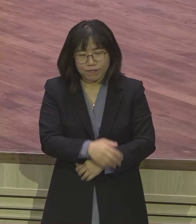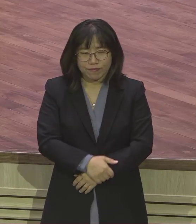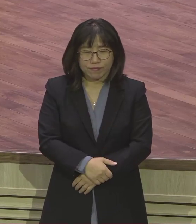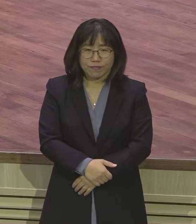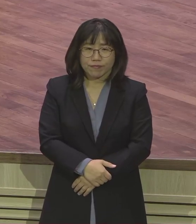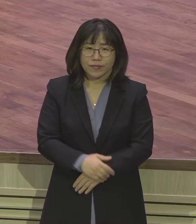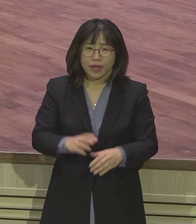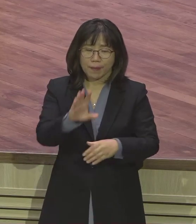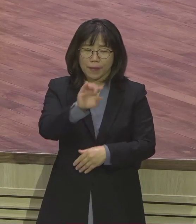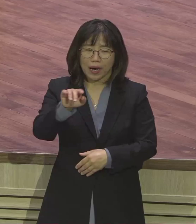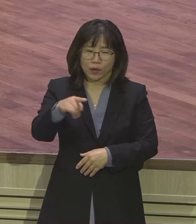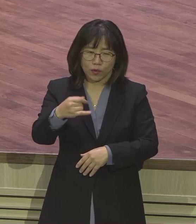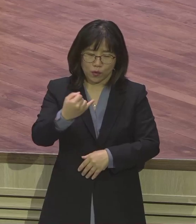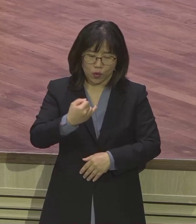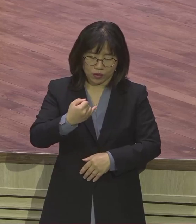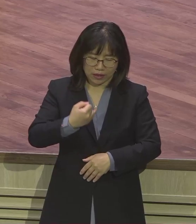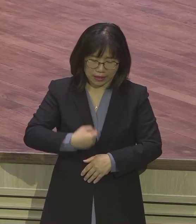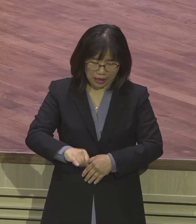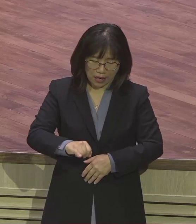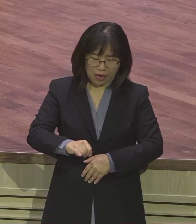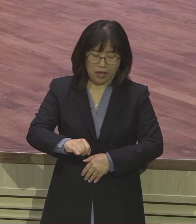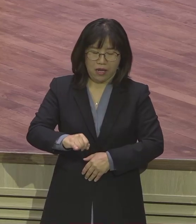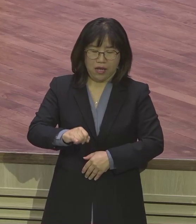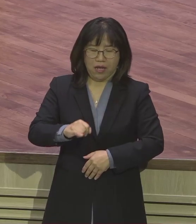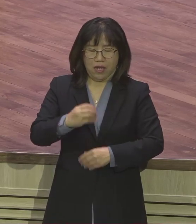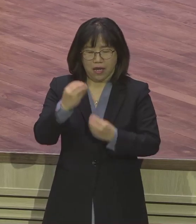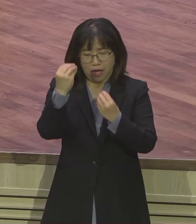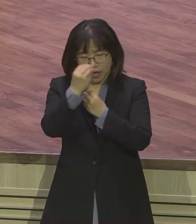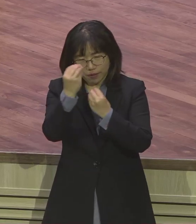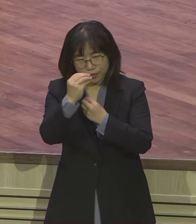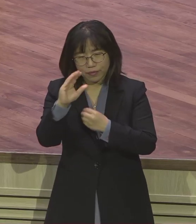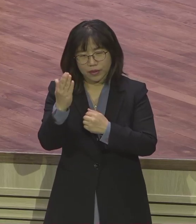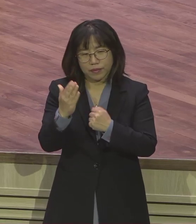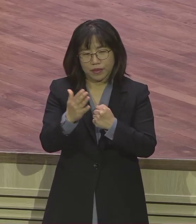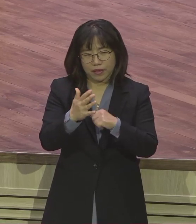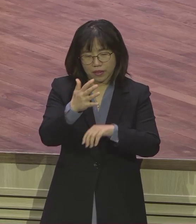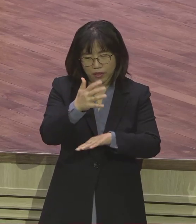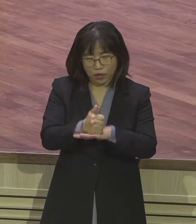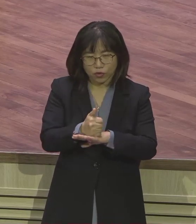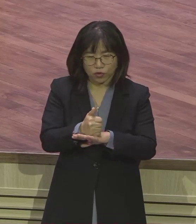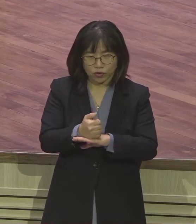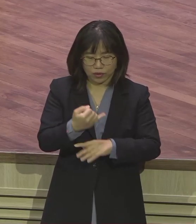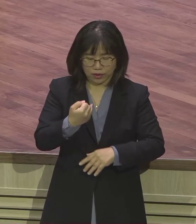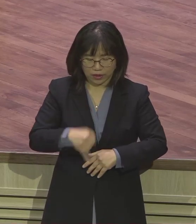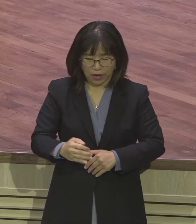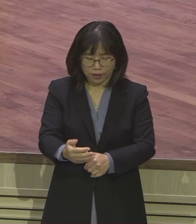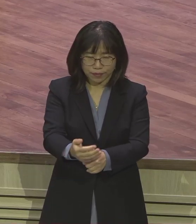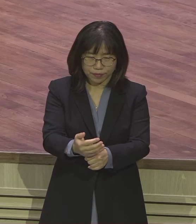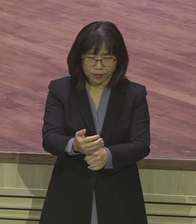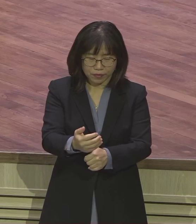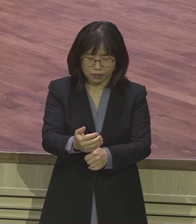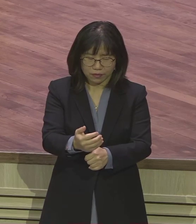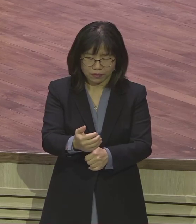아이를 자기가 아들 삼아버린 거예요. 자 8절 보세요. 바로의 딸이